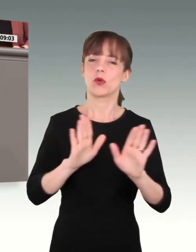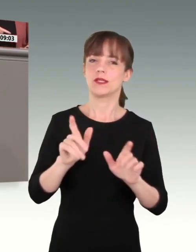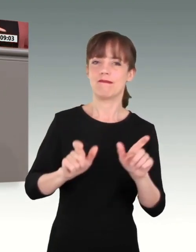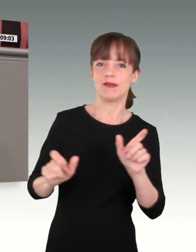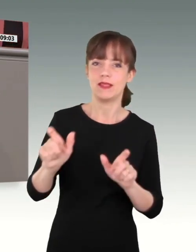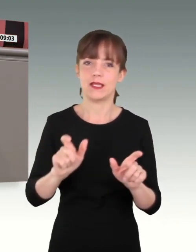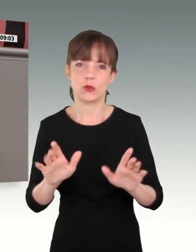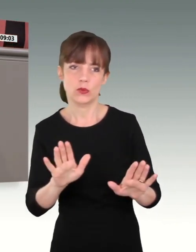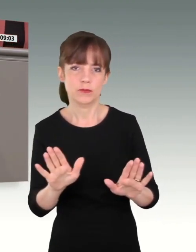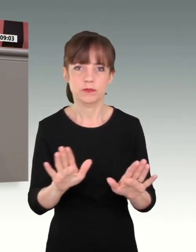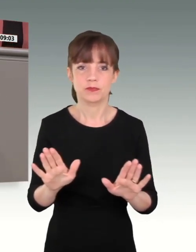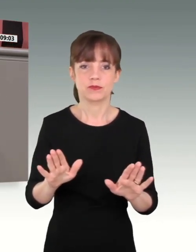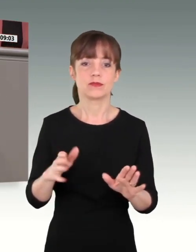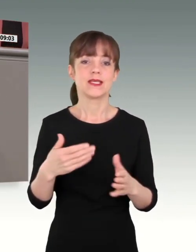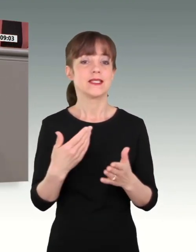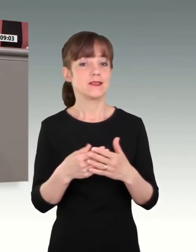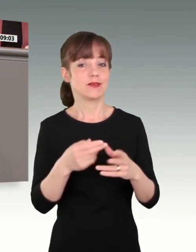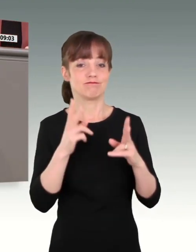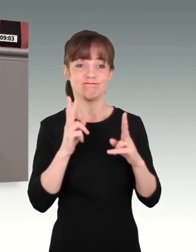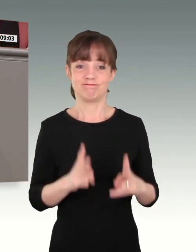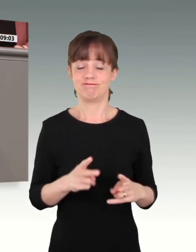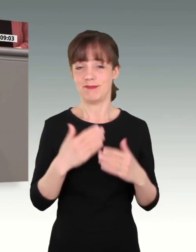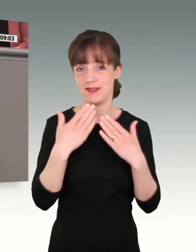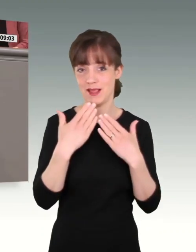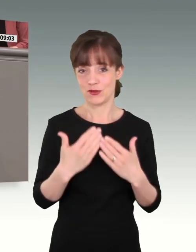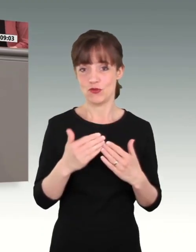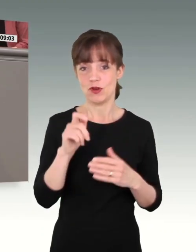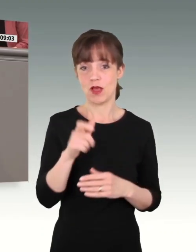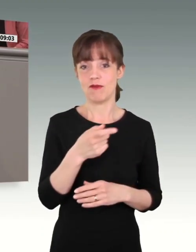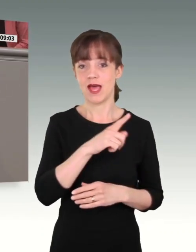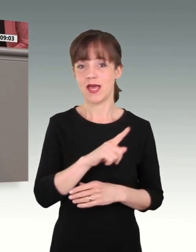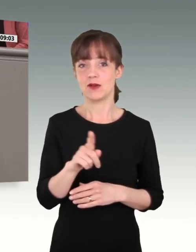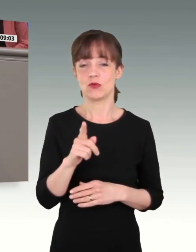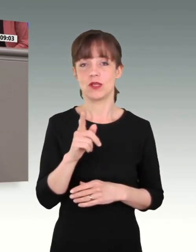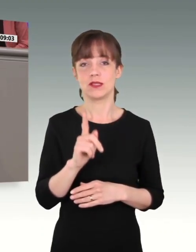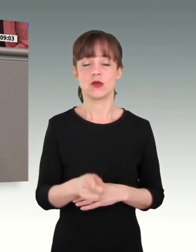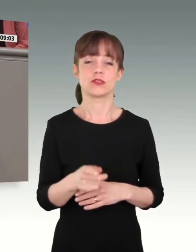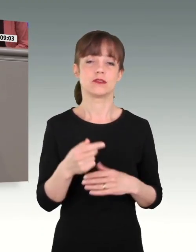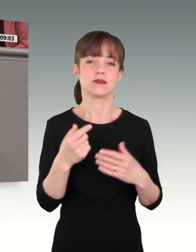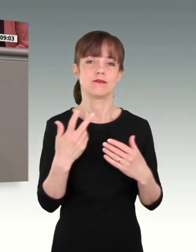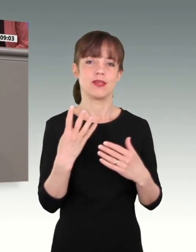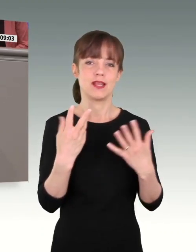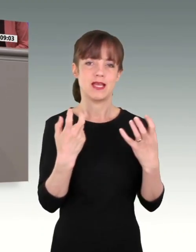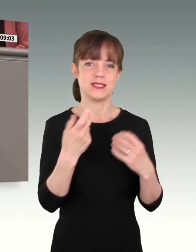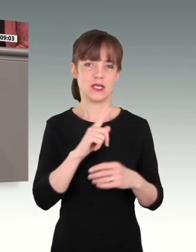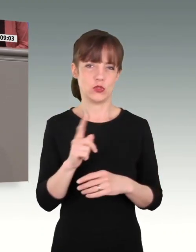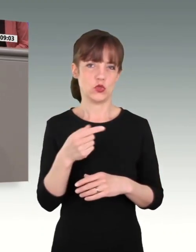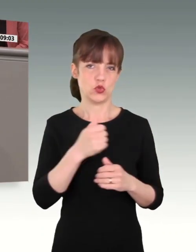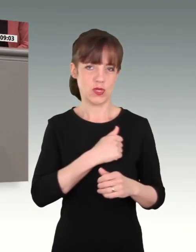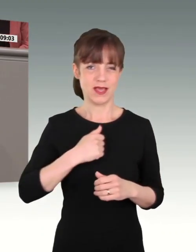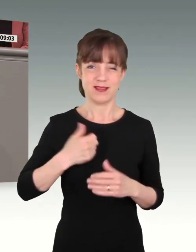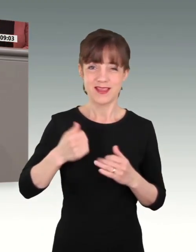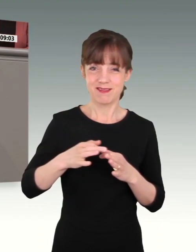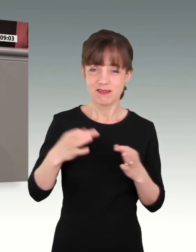Deswegen sage ich ganz herzlich Dankeschön an 184.000 Soldatinnen und Soldaten, die jeden Tag hochmotiviert,